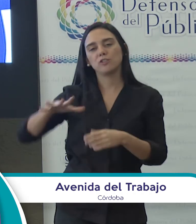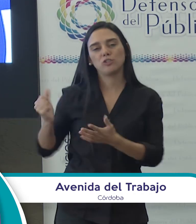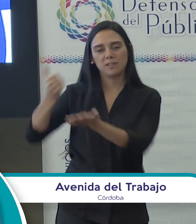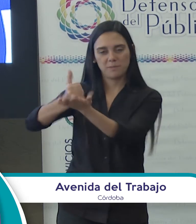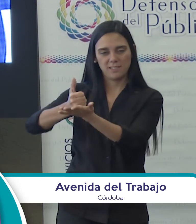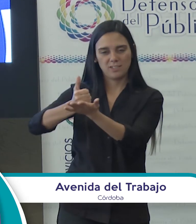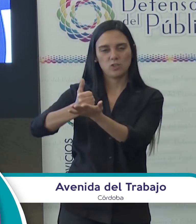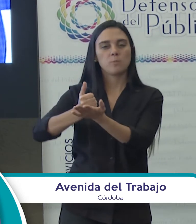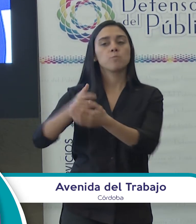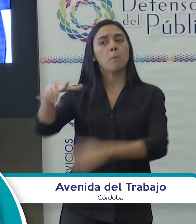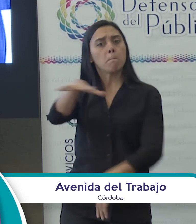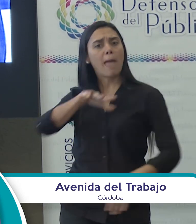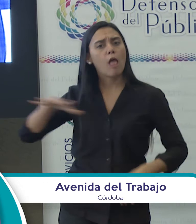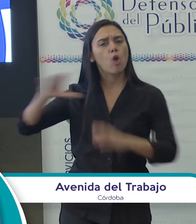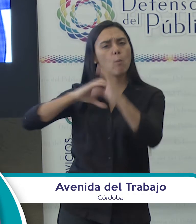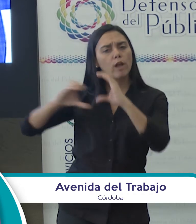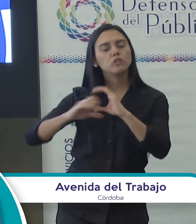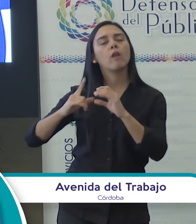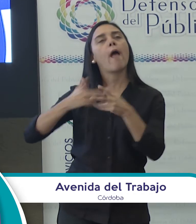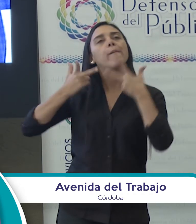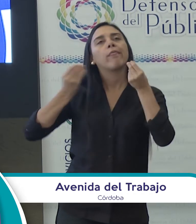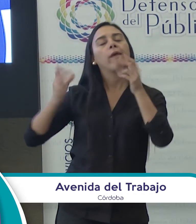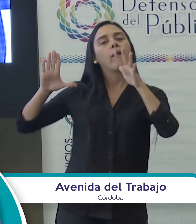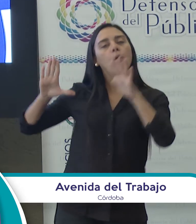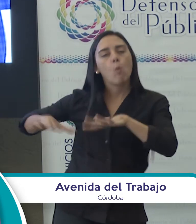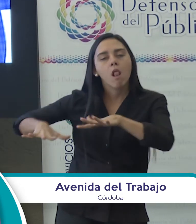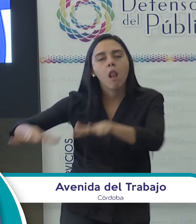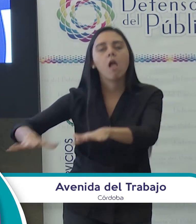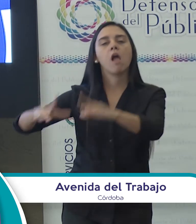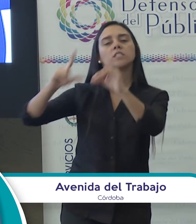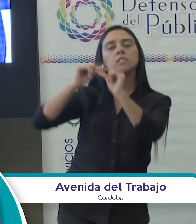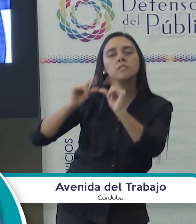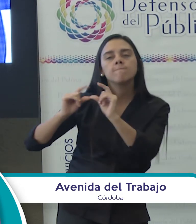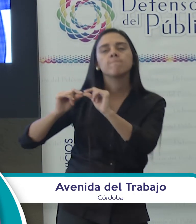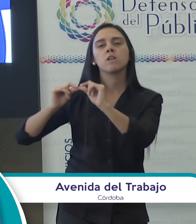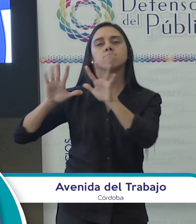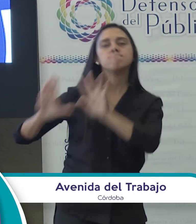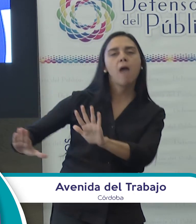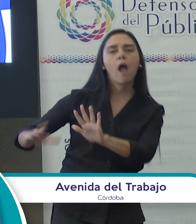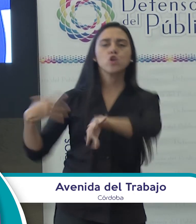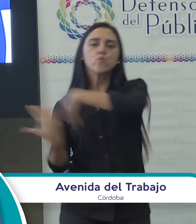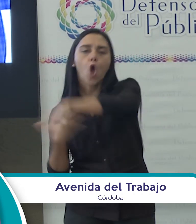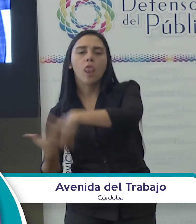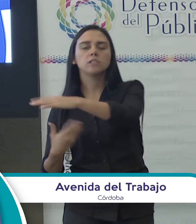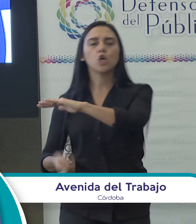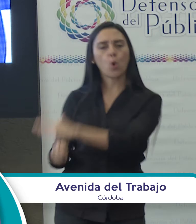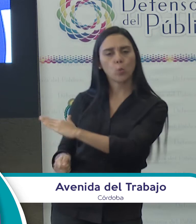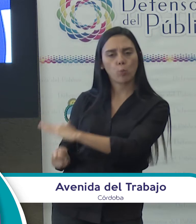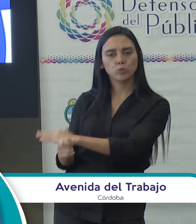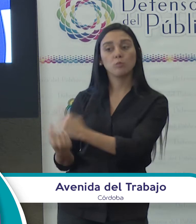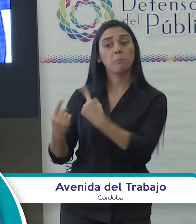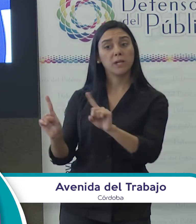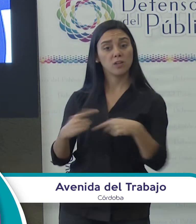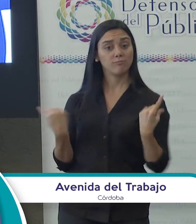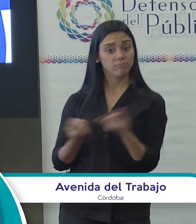grandes medios hablan de cifras, de huelgas, de paros, de movilizaciones, de violencia y de corrupción. Pero también nosotros sabemos que